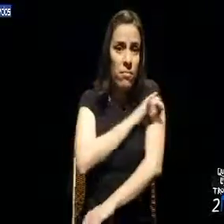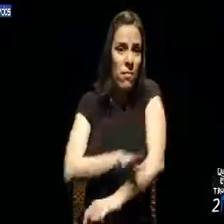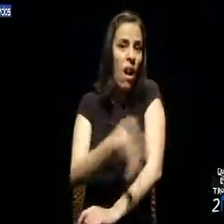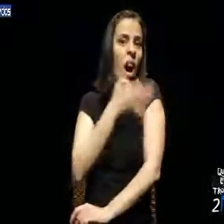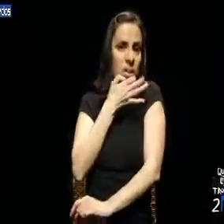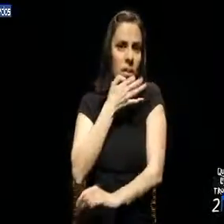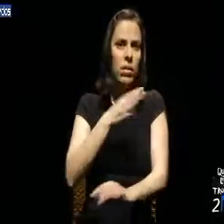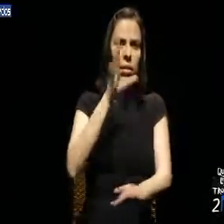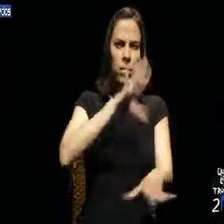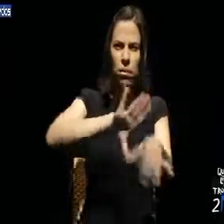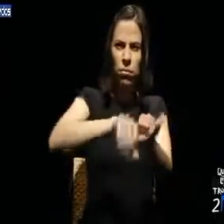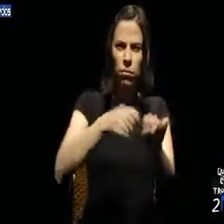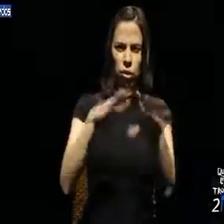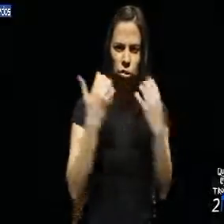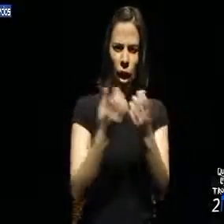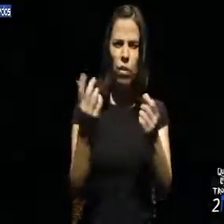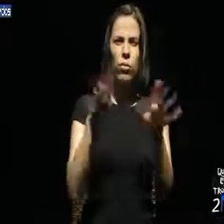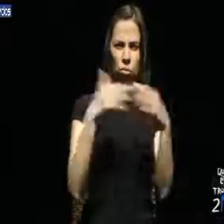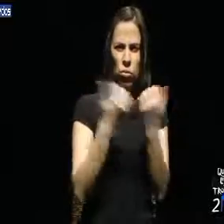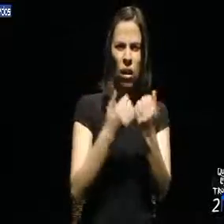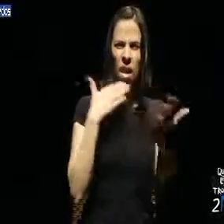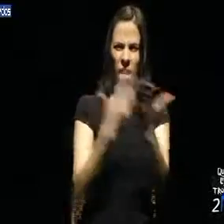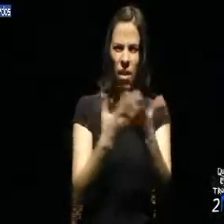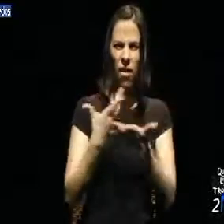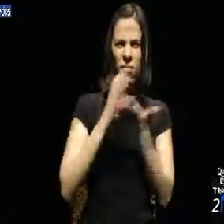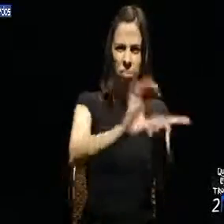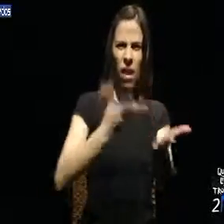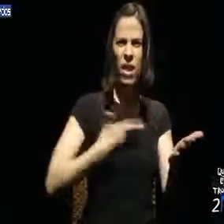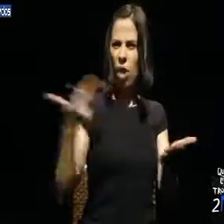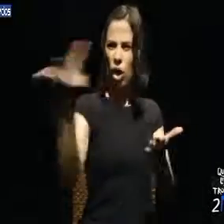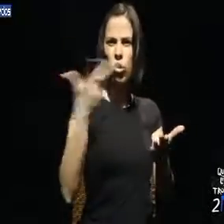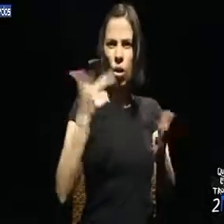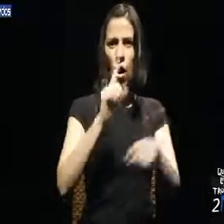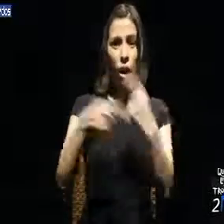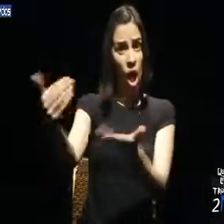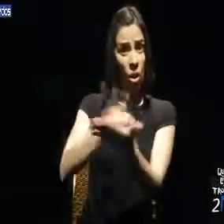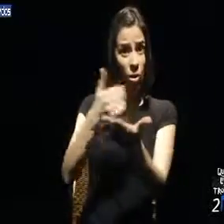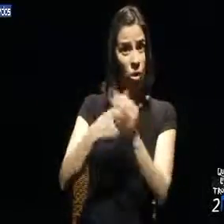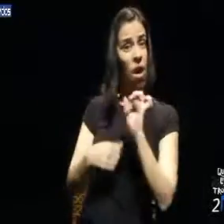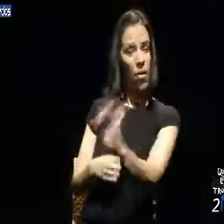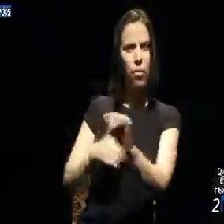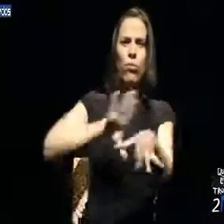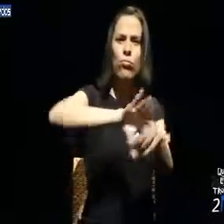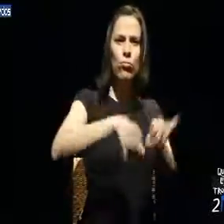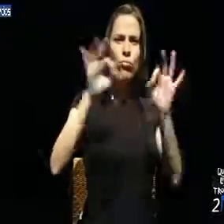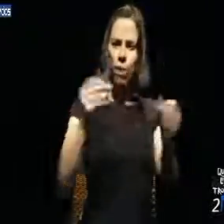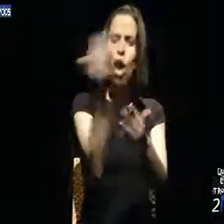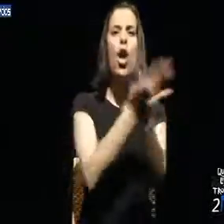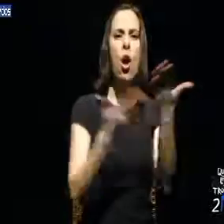Se com a destruição do Estado Social, a Troika garante o financiamento da dívida e por conseguindo os seus lucros, com a destruição da economia garante um